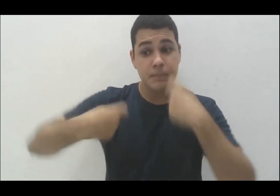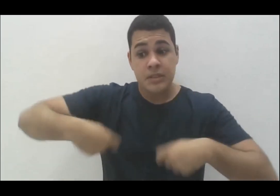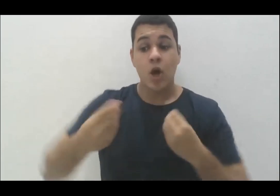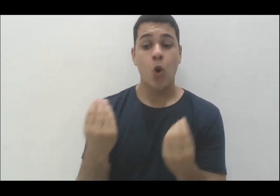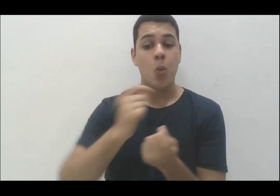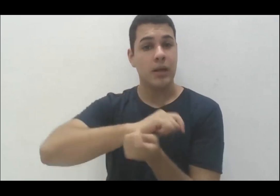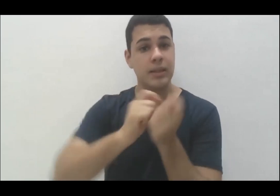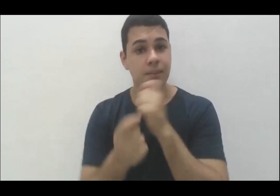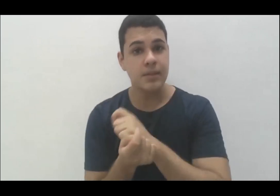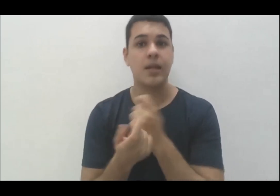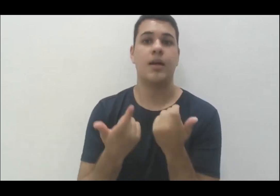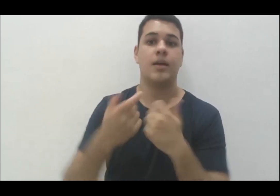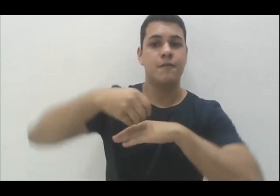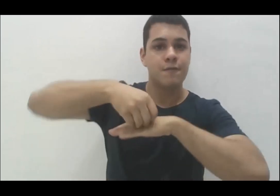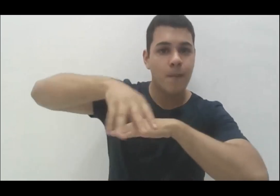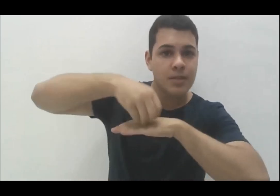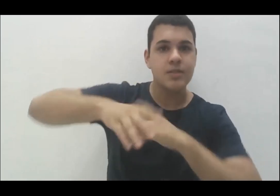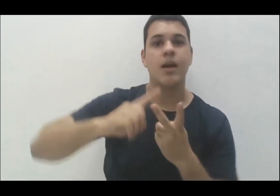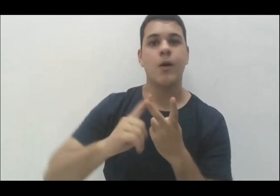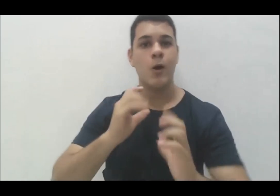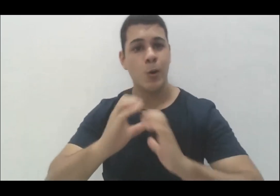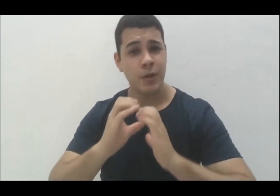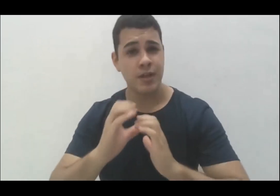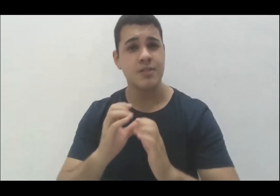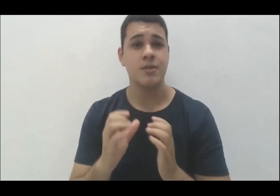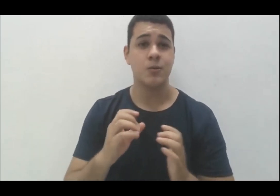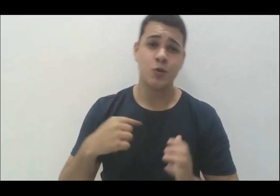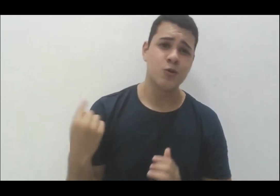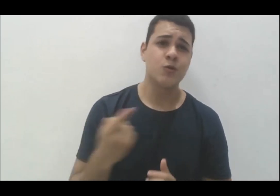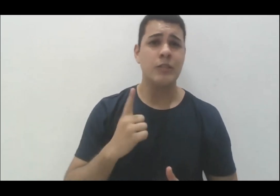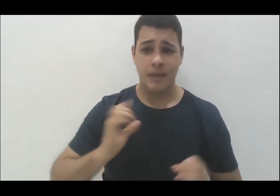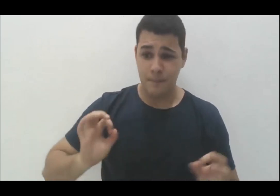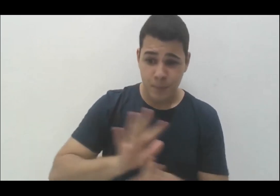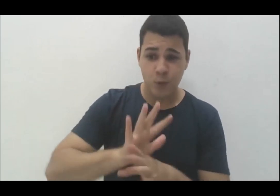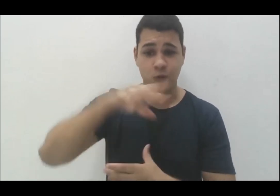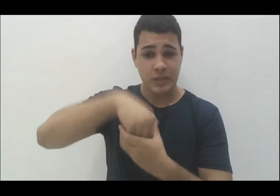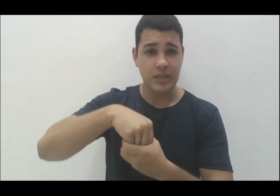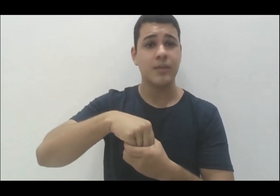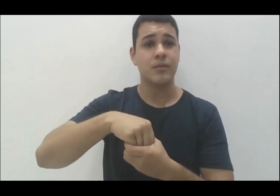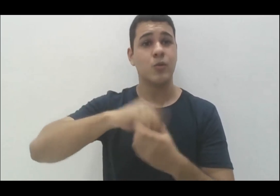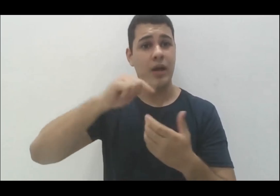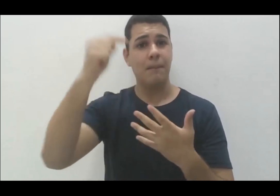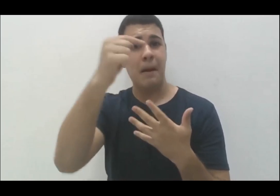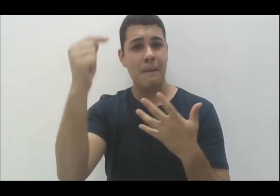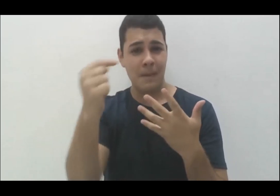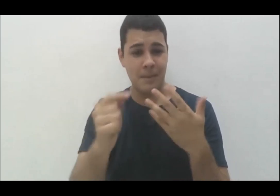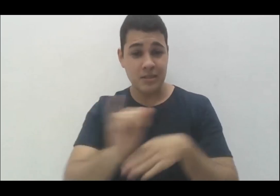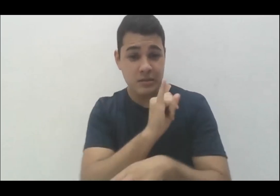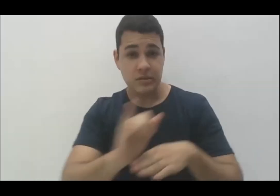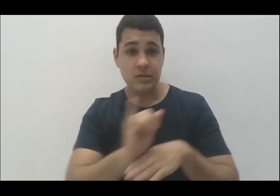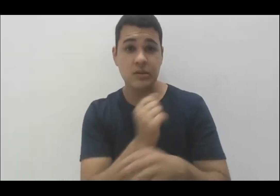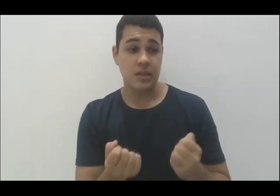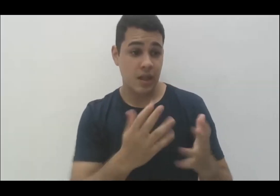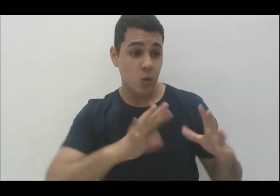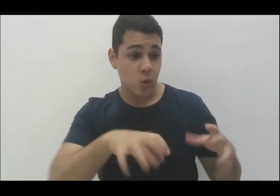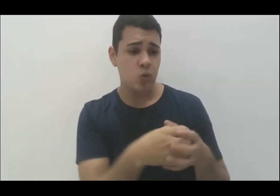comunicação e tudo mais. Então, quando a gente tem tudo estruturado, um conjunto de estratégias para essa população, nós